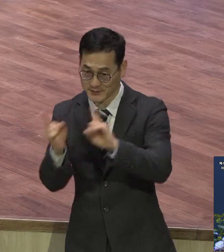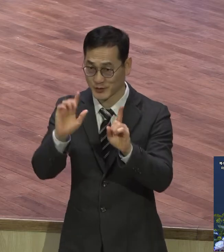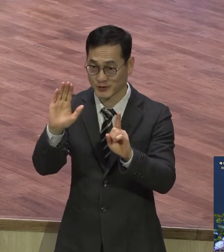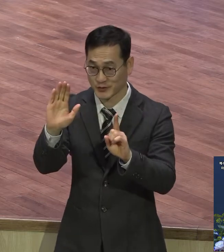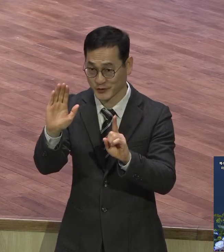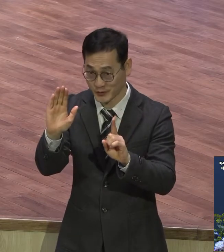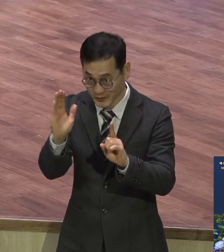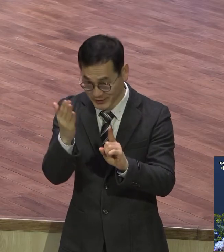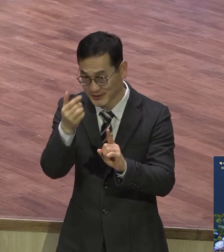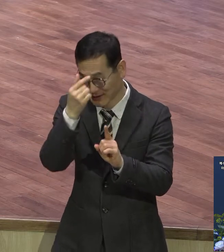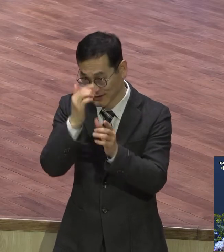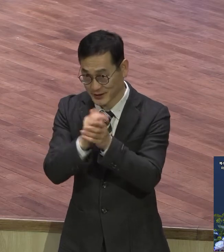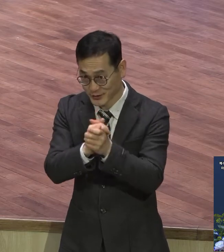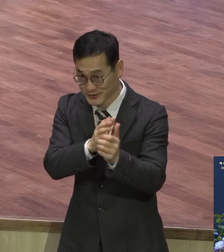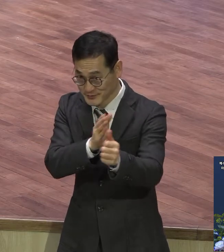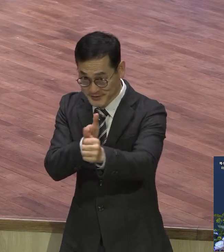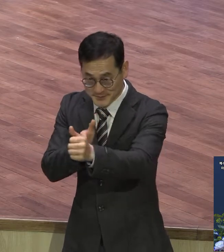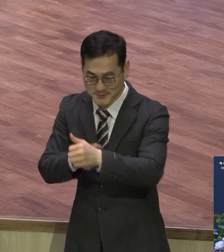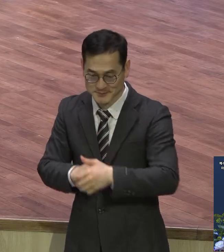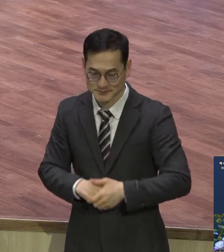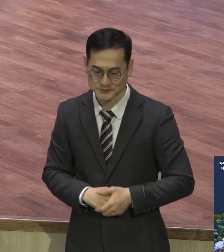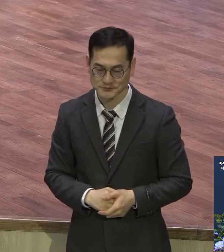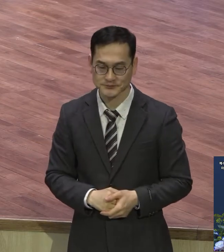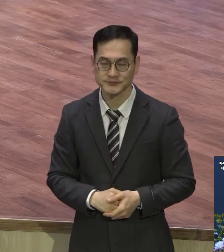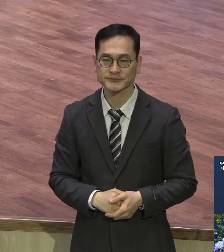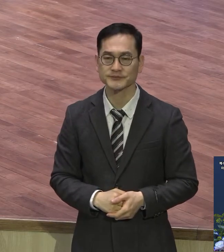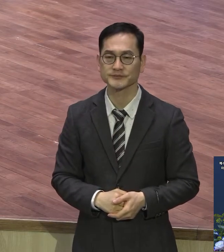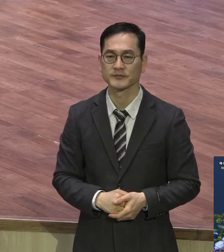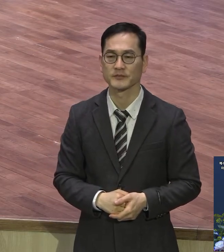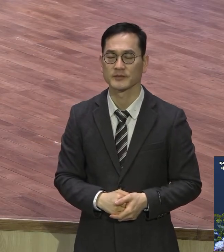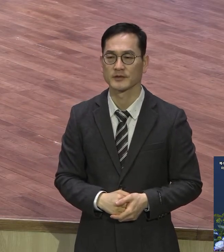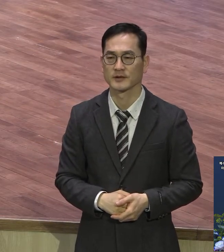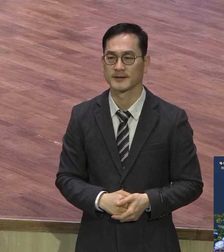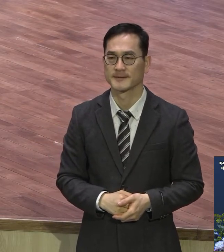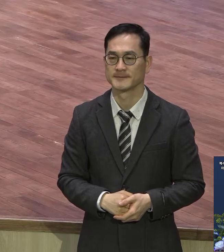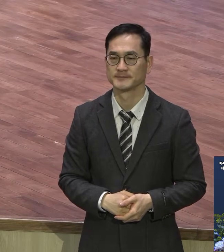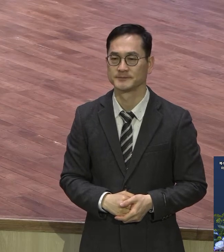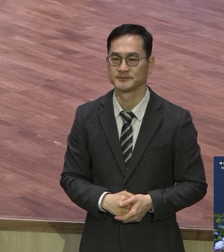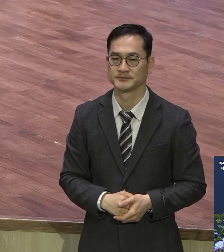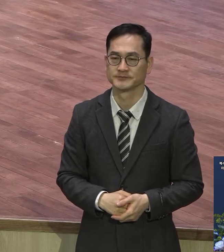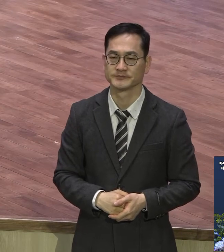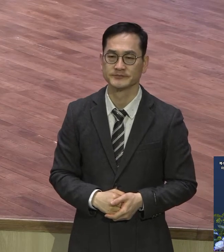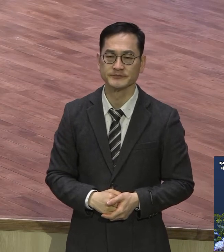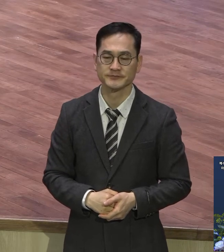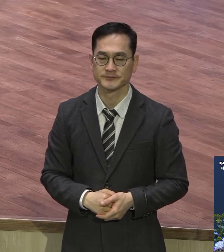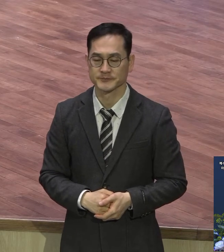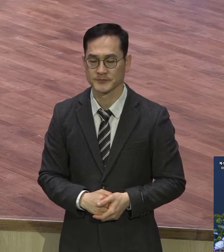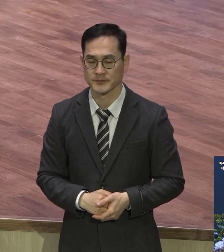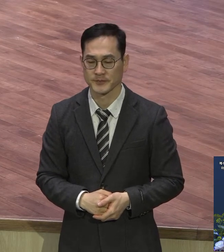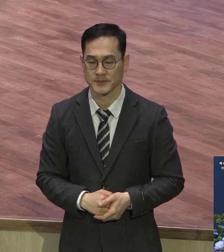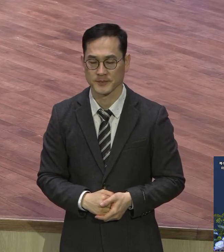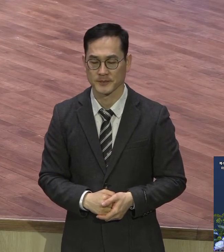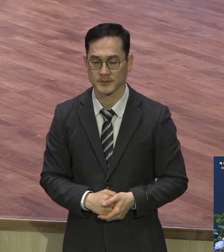강구합시다. 이렇게 예배를 비롯한 모든 모임을 통제하는 경우는 이전에는 없었습니다.